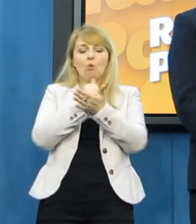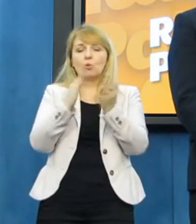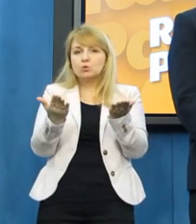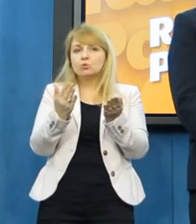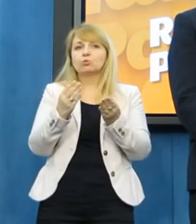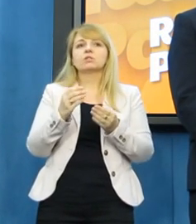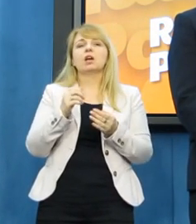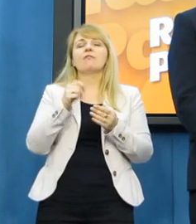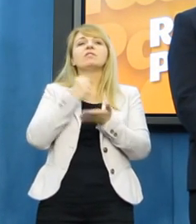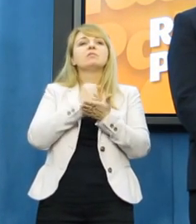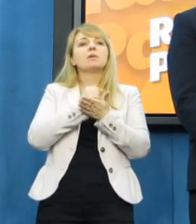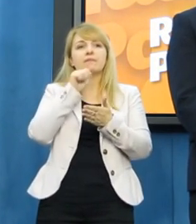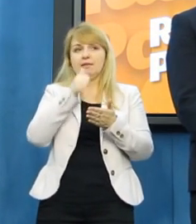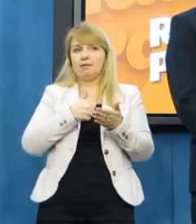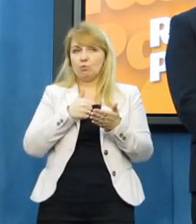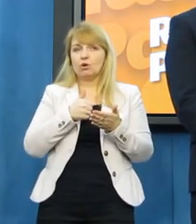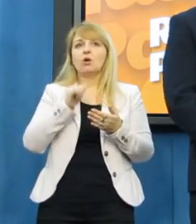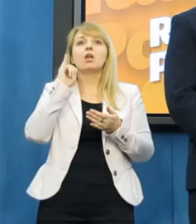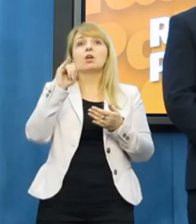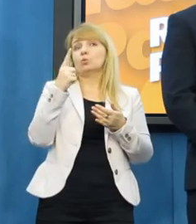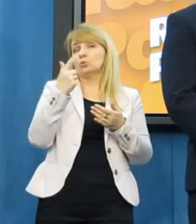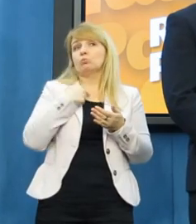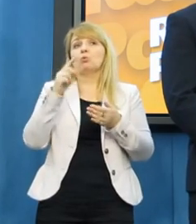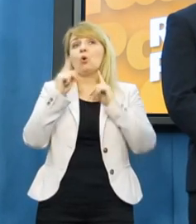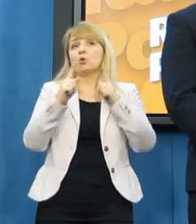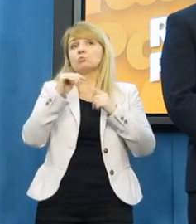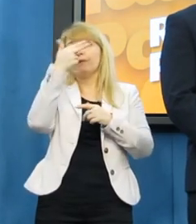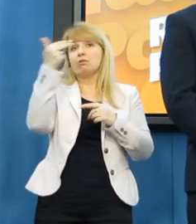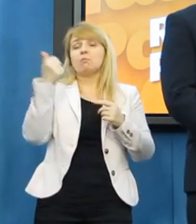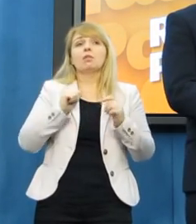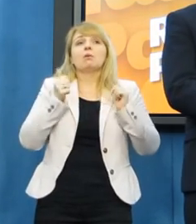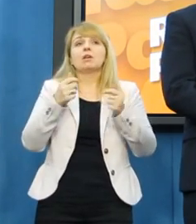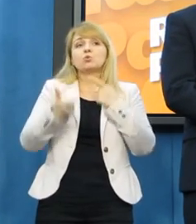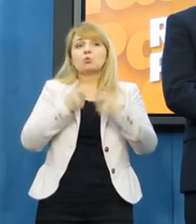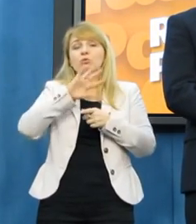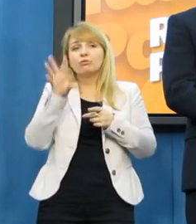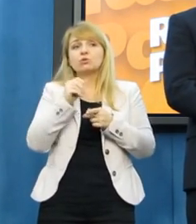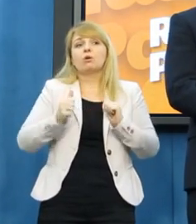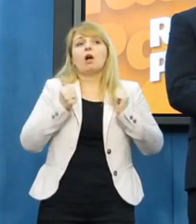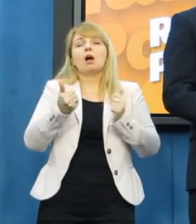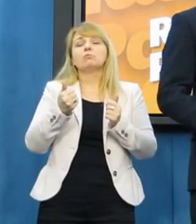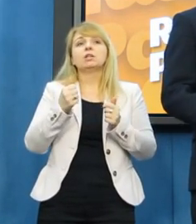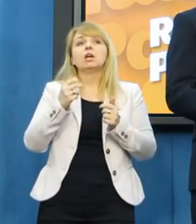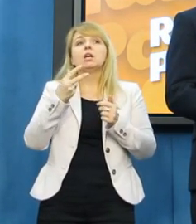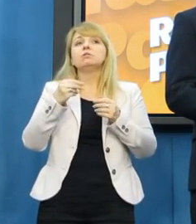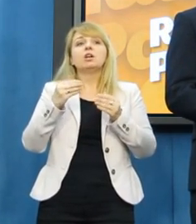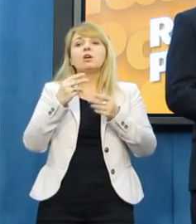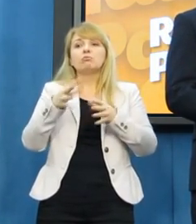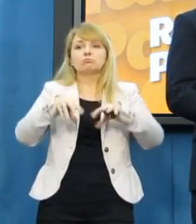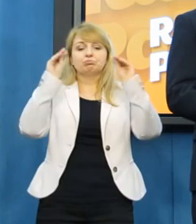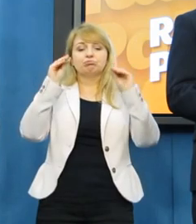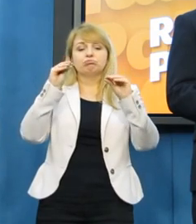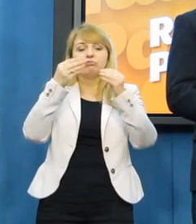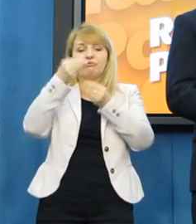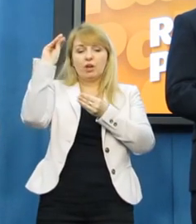związku z wczorajszą debatą i zapowiedziami prawicy, że oni zrobią wszystko, co się da, żeby nie doszło do powstania tej większości. Ja uważałem, że taką szansą jest